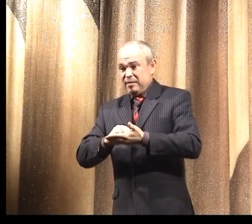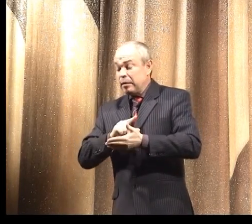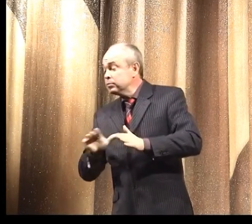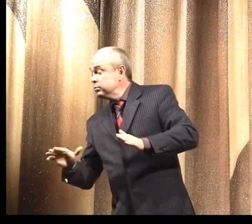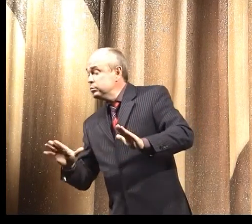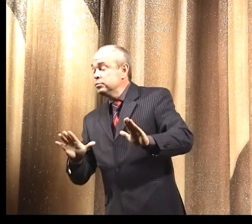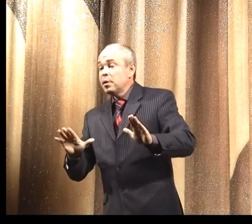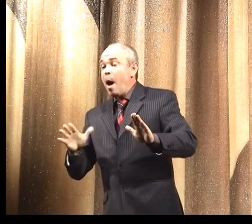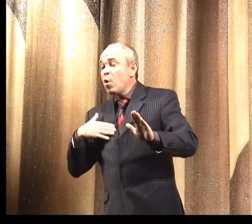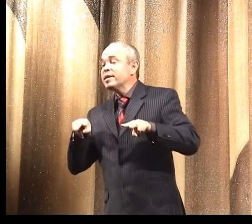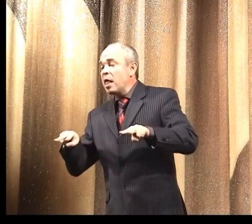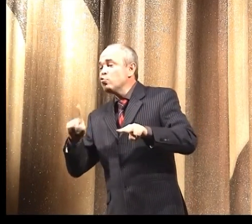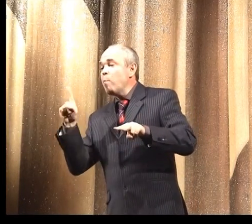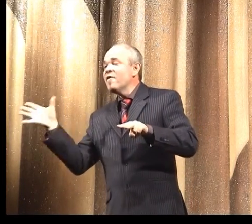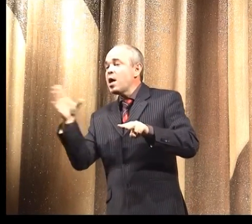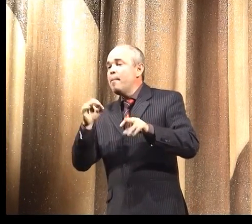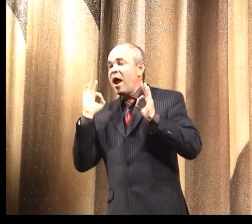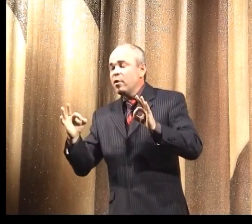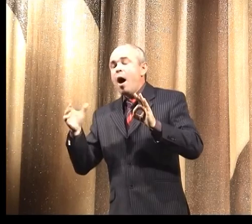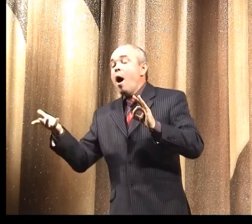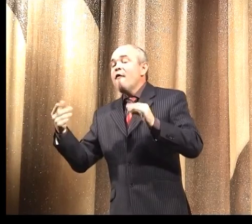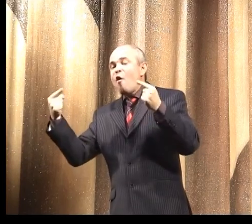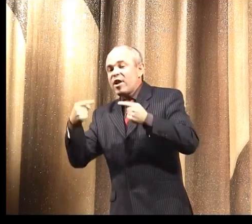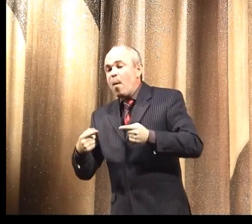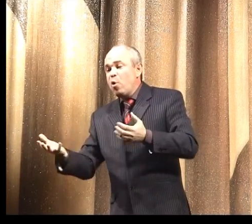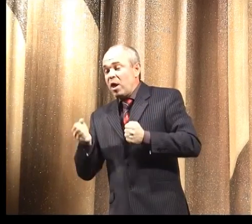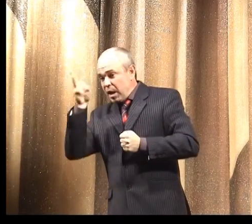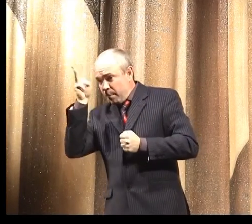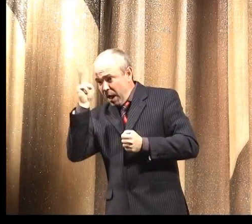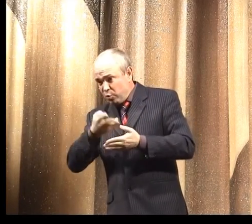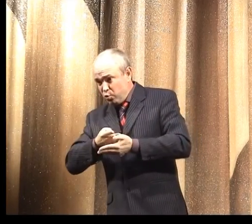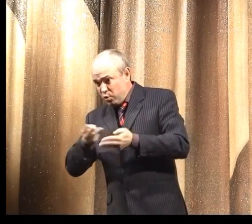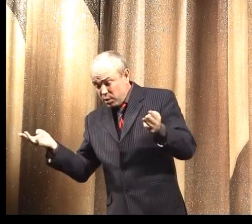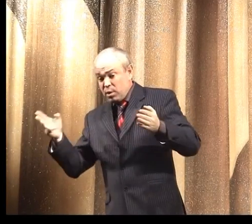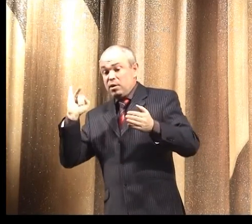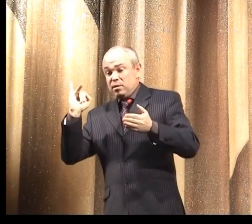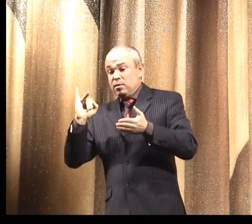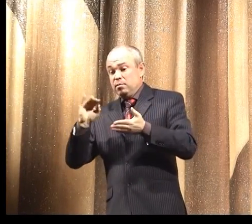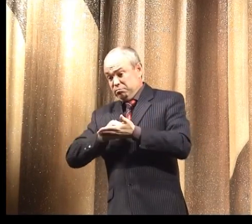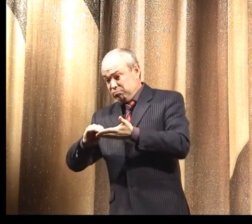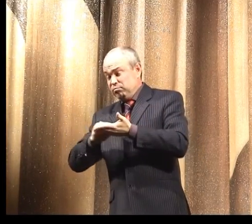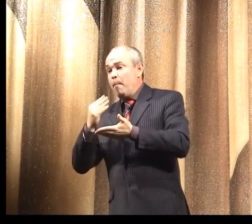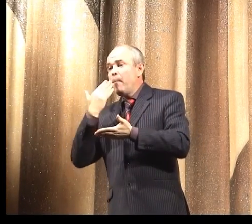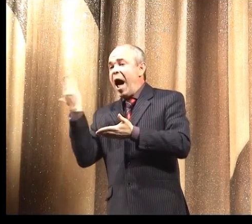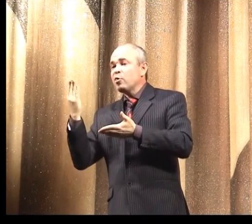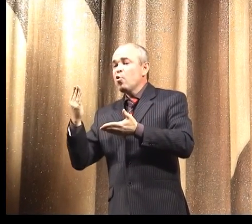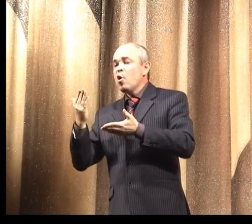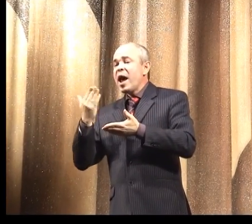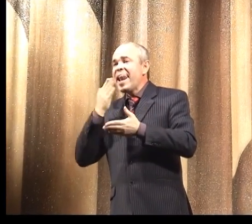писали. А она все это дело просто следила, вовремя получала зарплату, раздавали там зарплату,